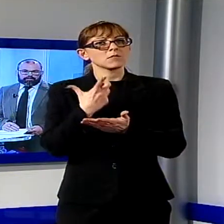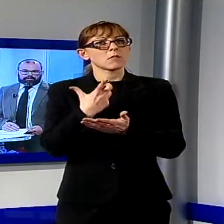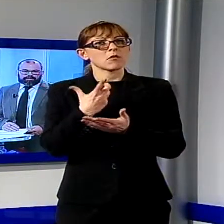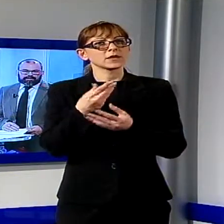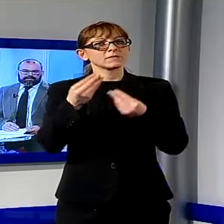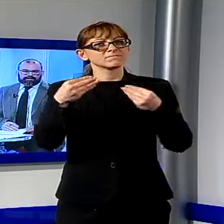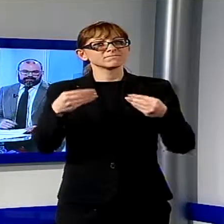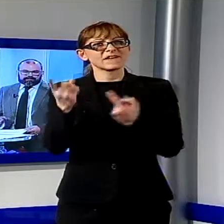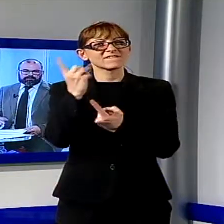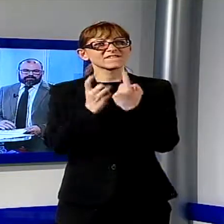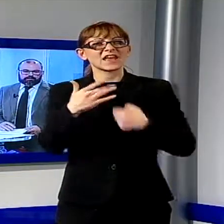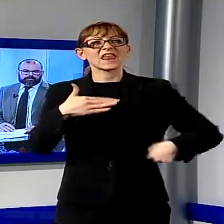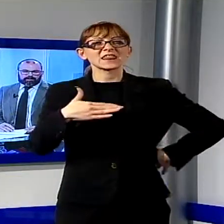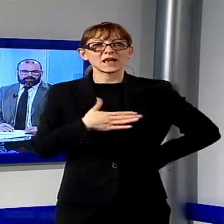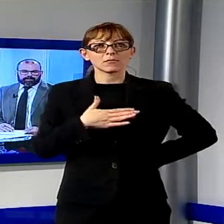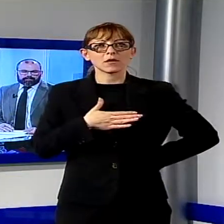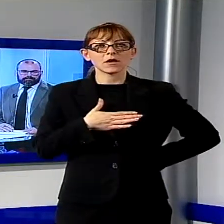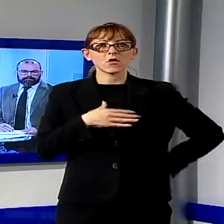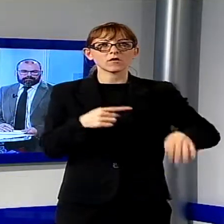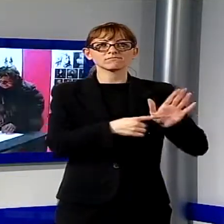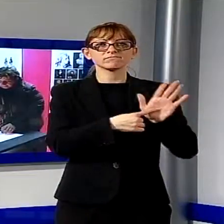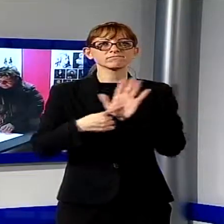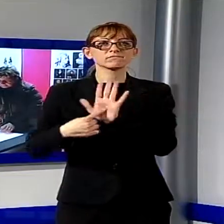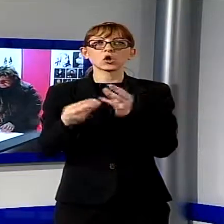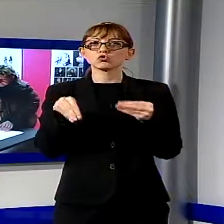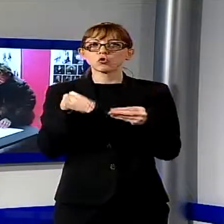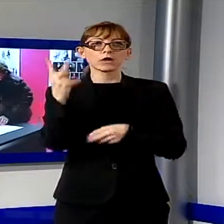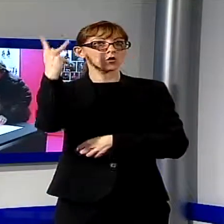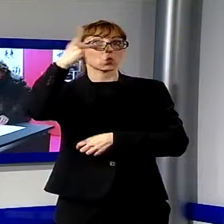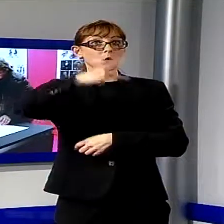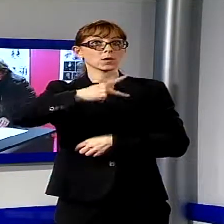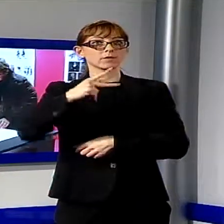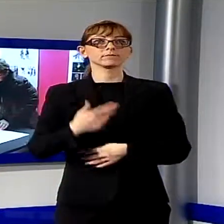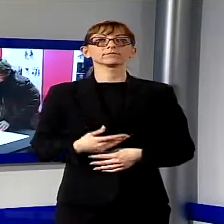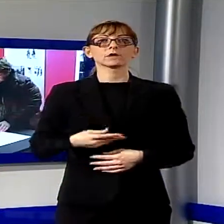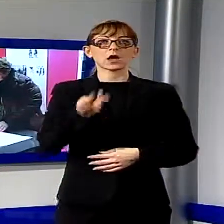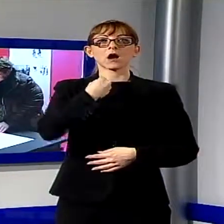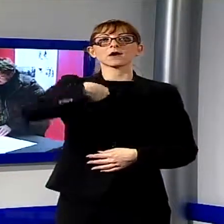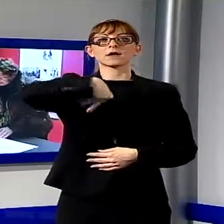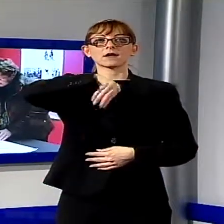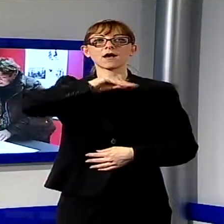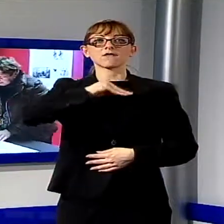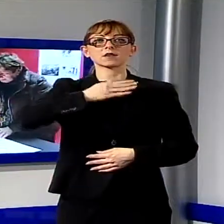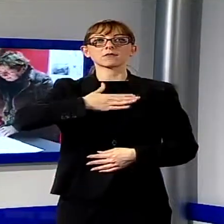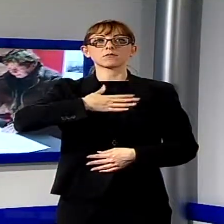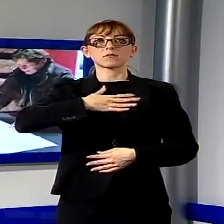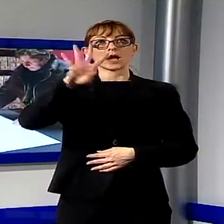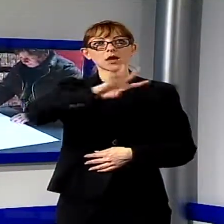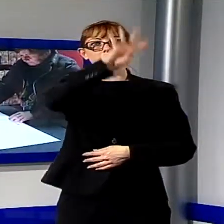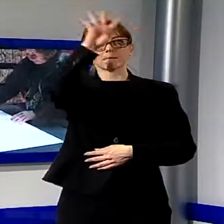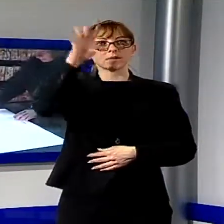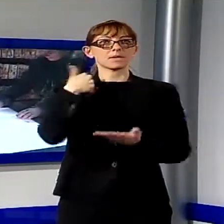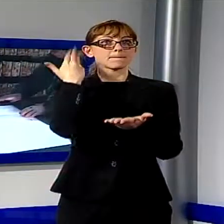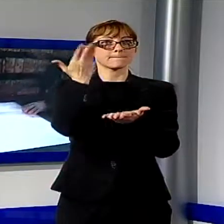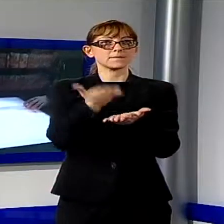napoleonica che è stato esposto a Lucca. La cravate dell'imperatore. È stato presentato all